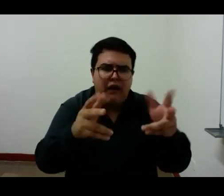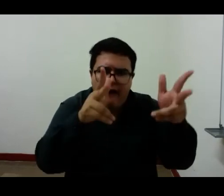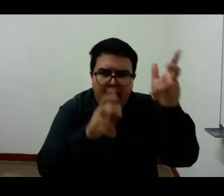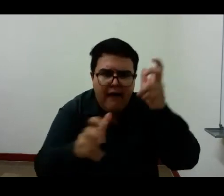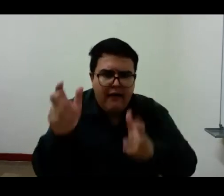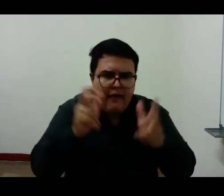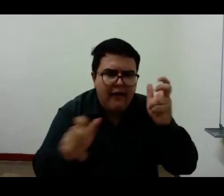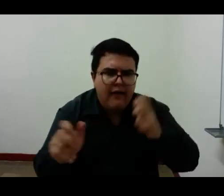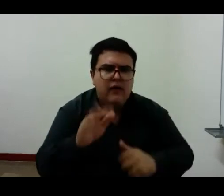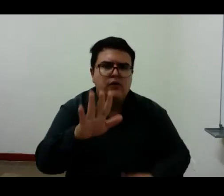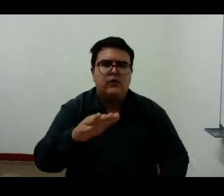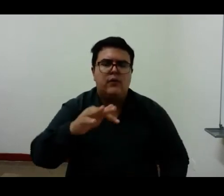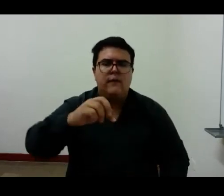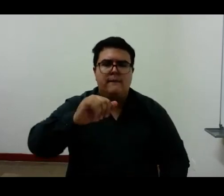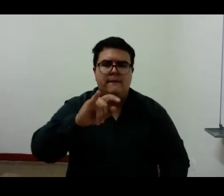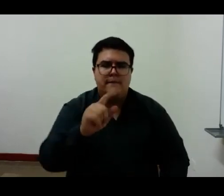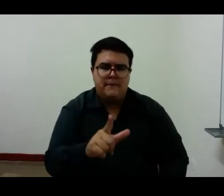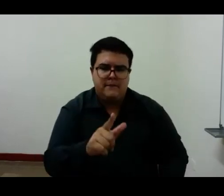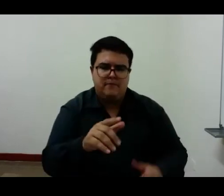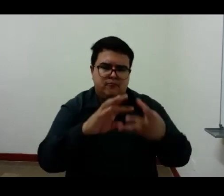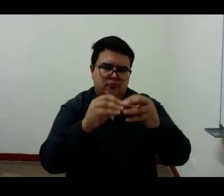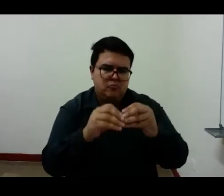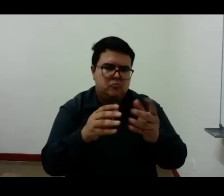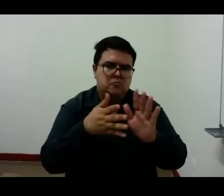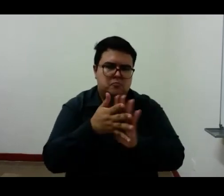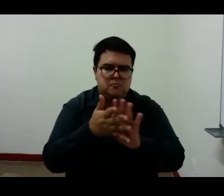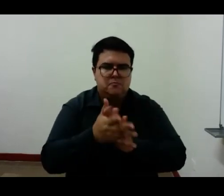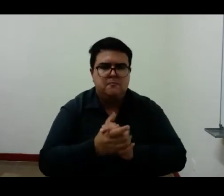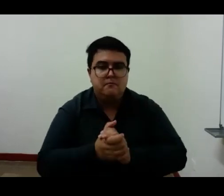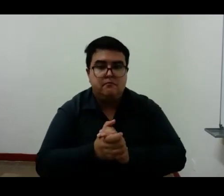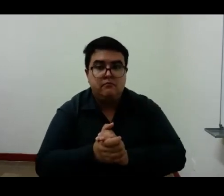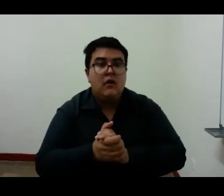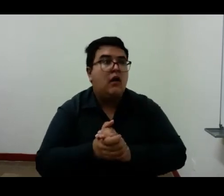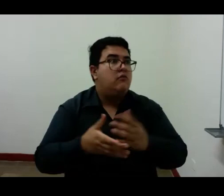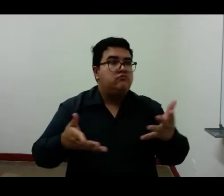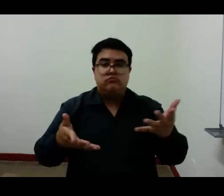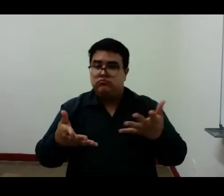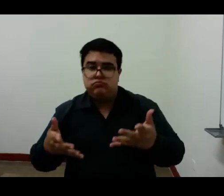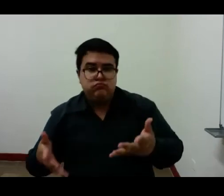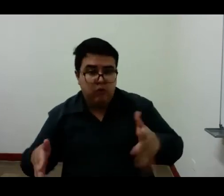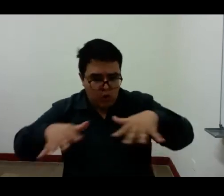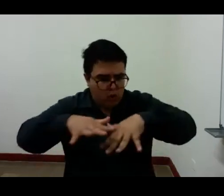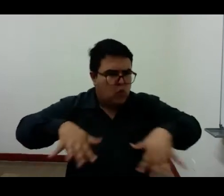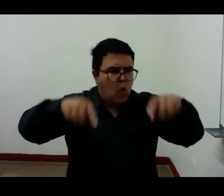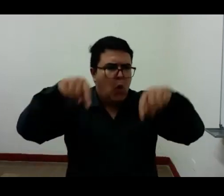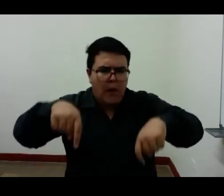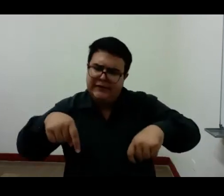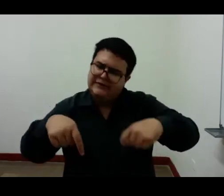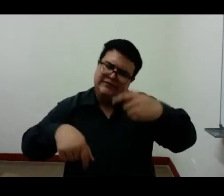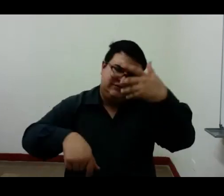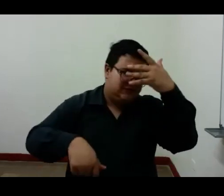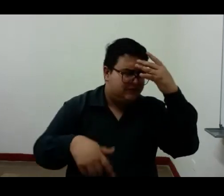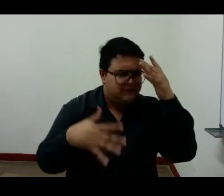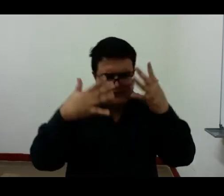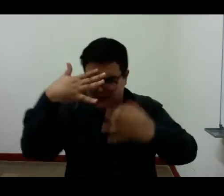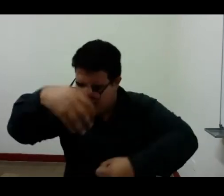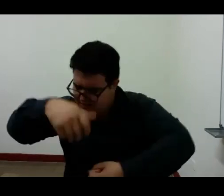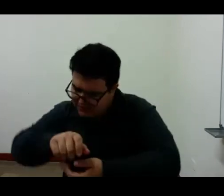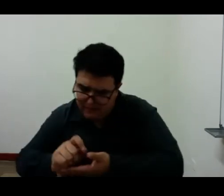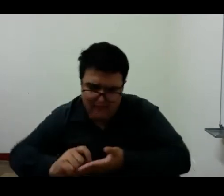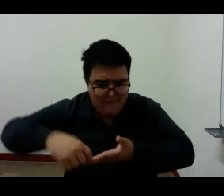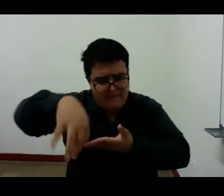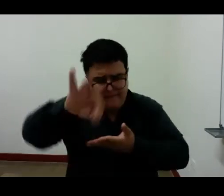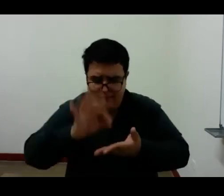polvo del humano de la ansiedad humano acá de raspar la tinta con que a uno le pintan los sentidos